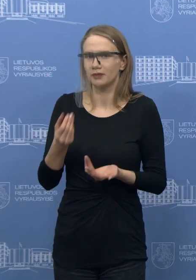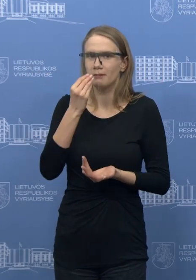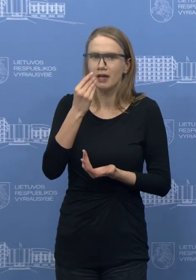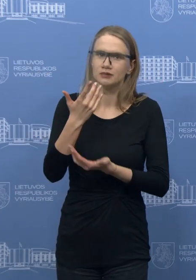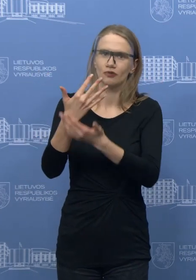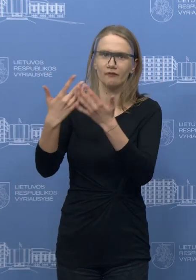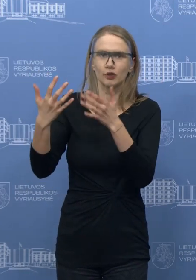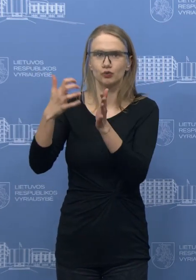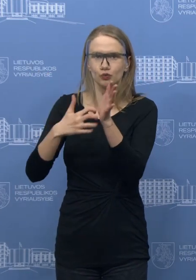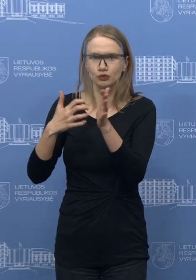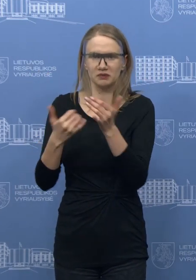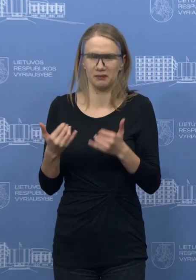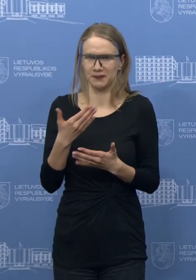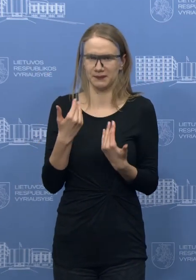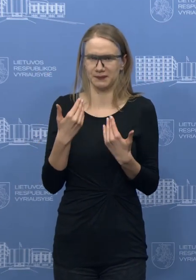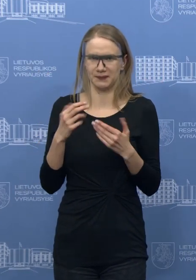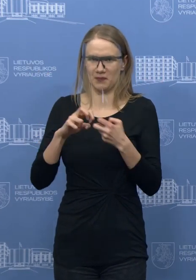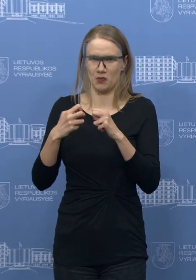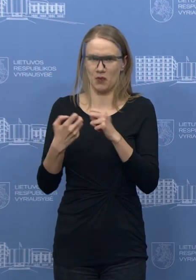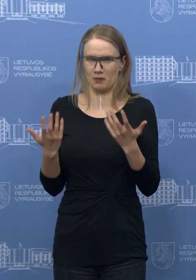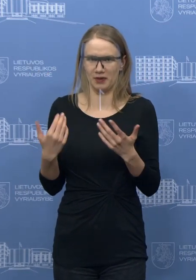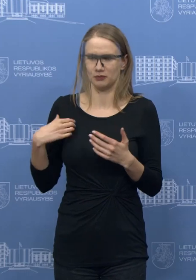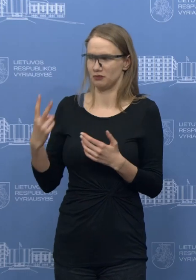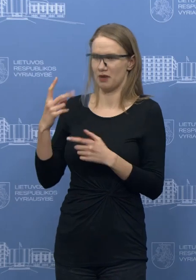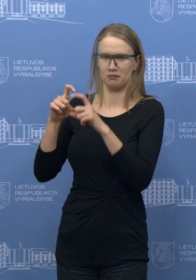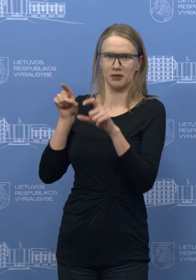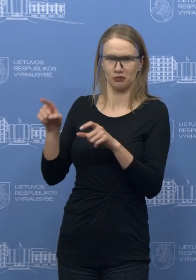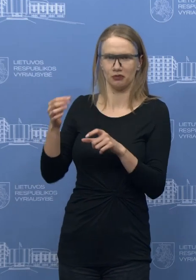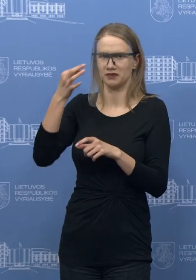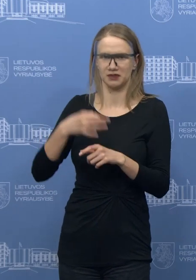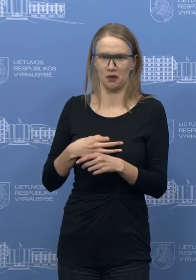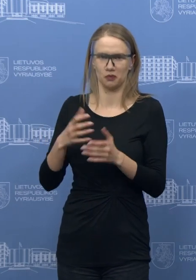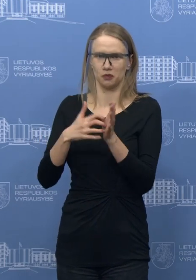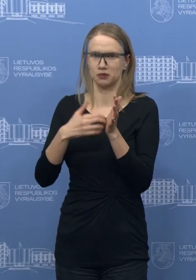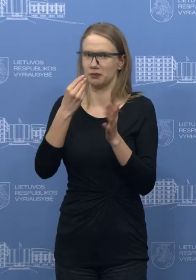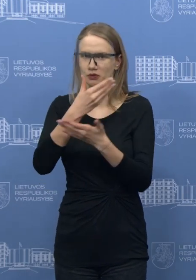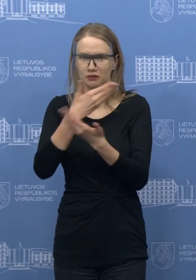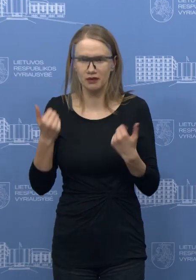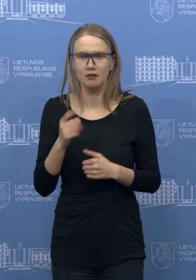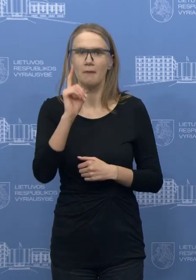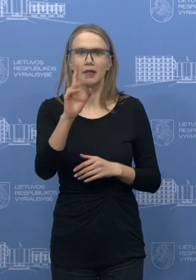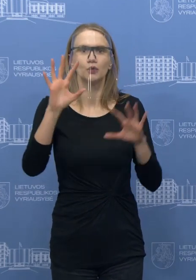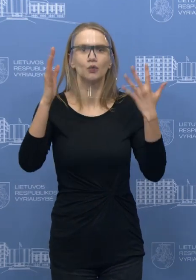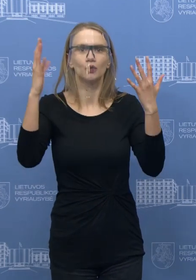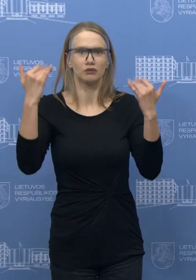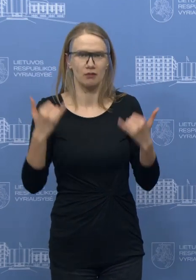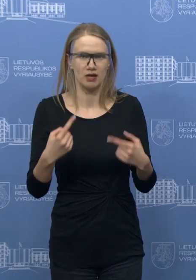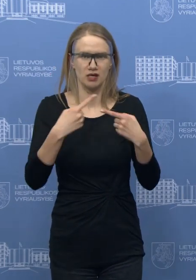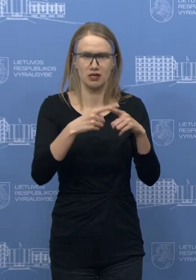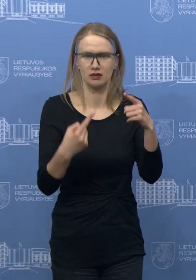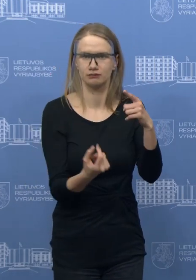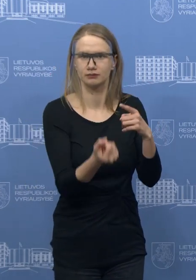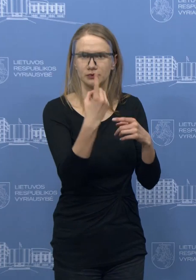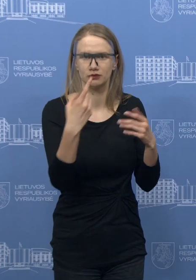nors tikrai tokios greismės kol kas nėra, matome ir patikinimus priekyvo centru, tai toks įrankis turimas, bet ji nebūtina naudoti. Aš manau, kad yra